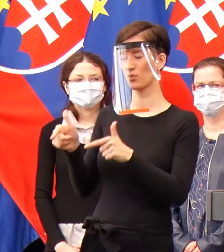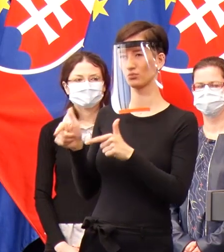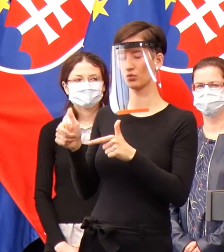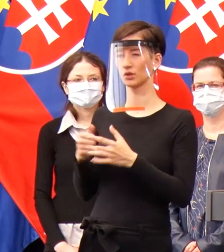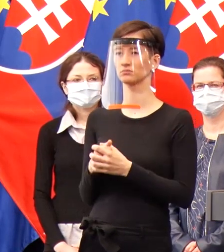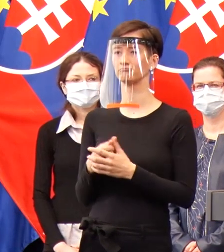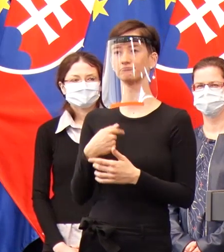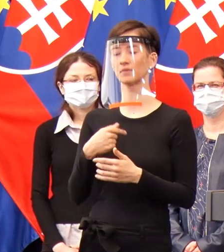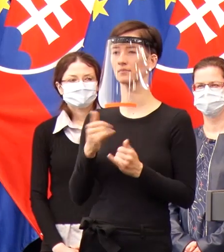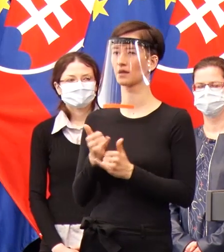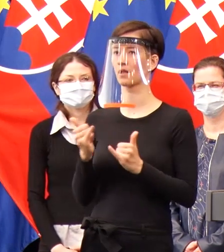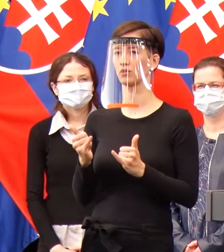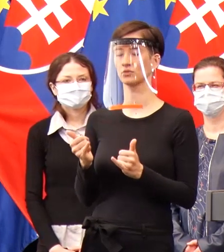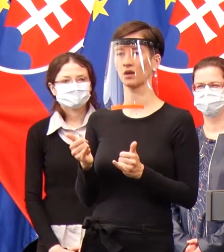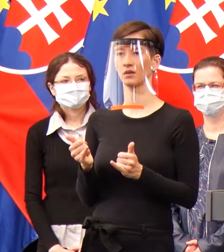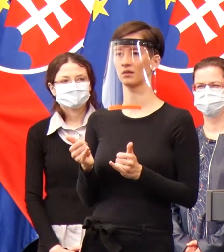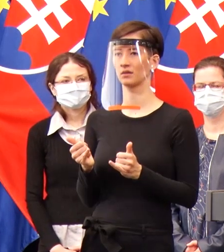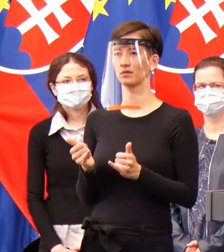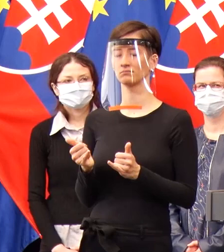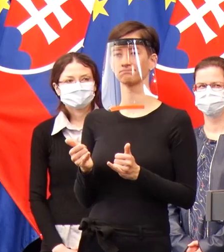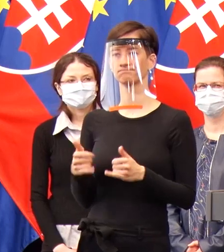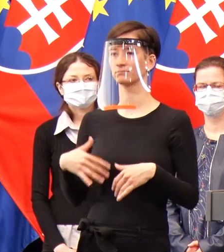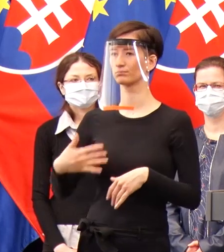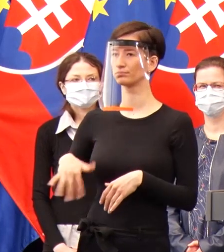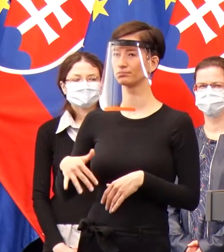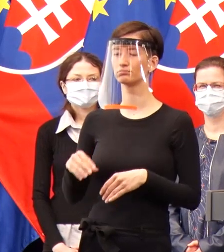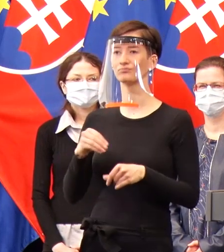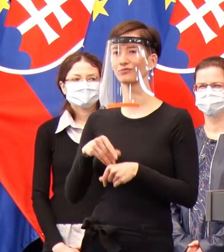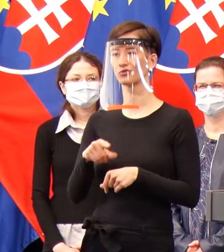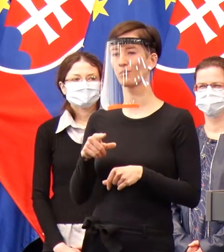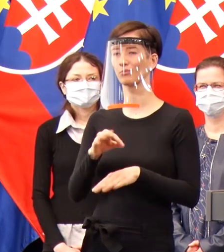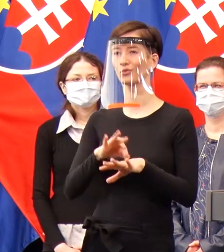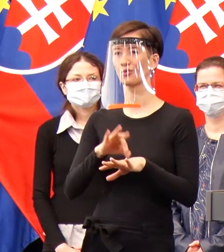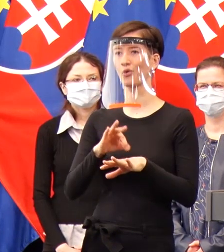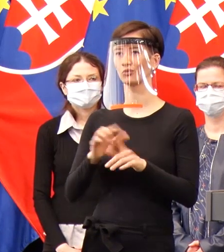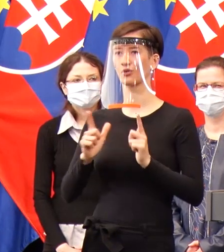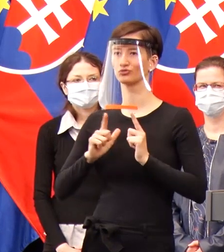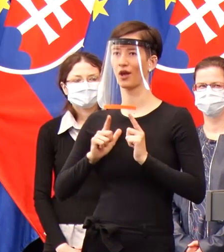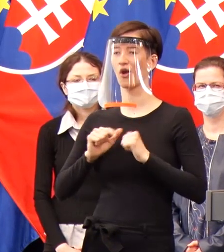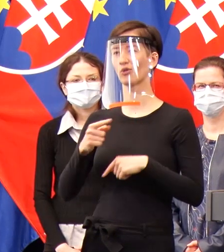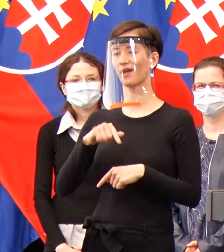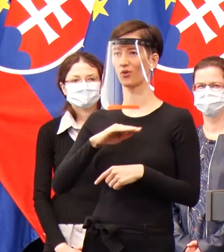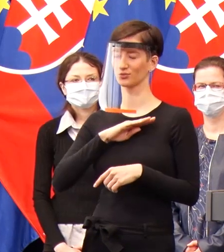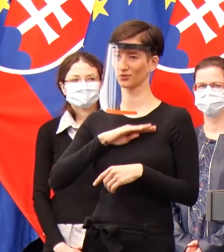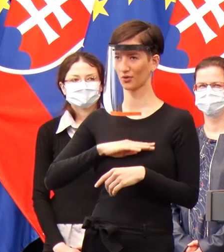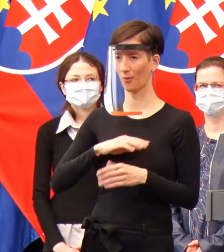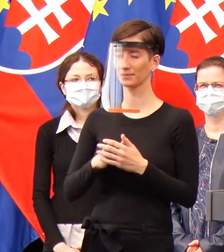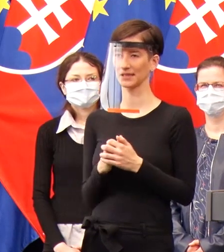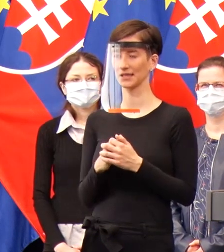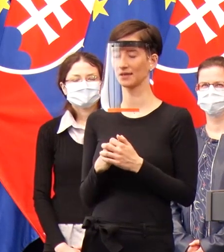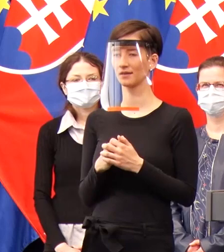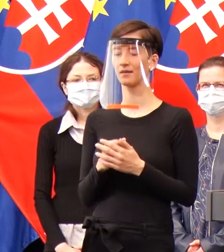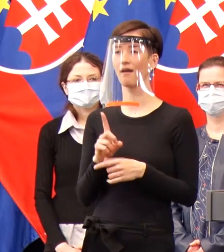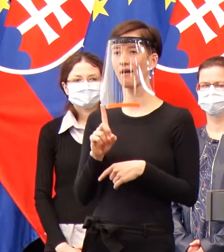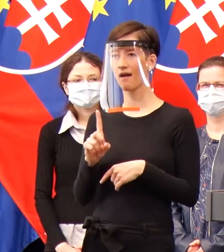takými ľuďmi, ako je doktor Čekan, ktorý, oni tu všetci vystupujú dnes veľmi skromne, ale keď